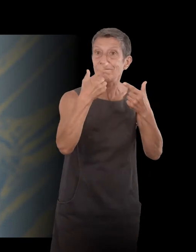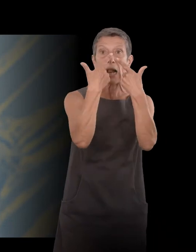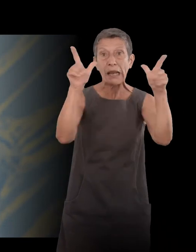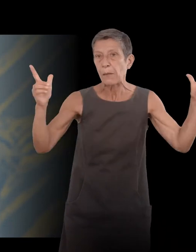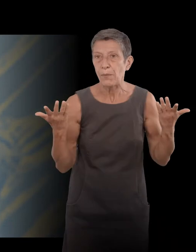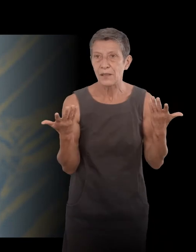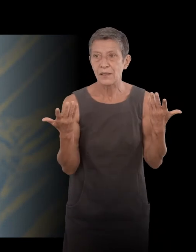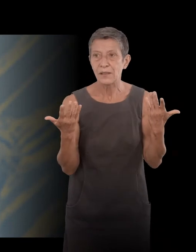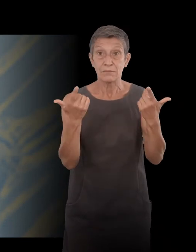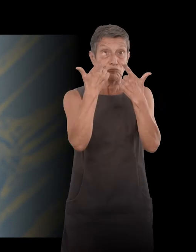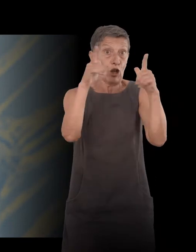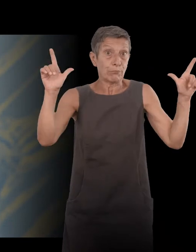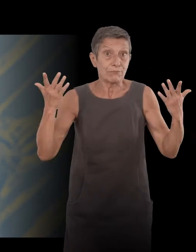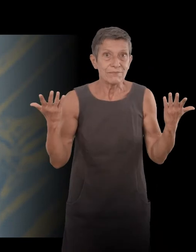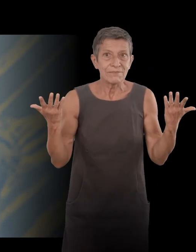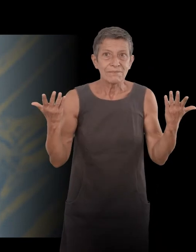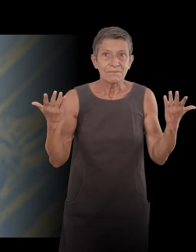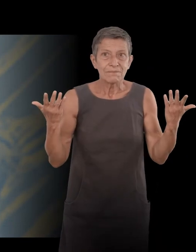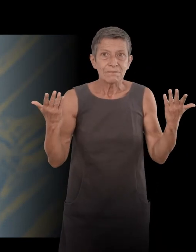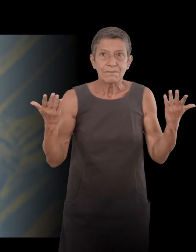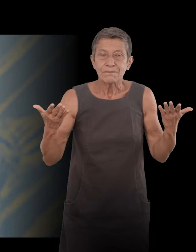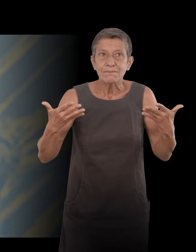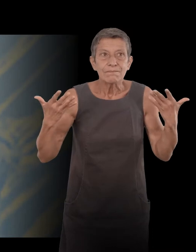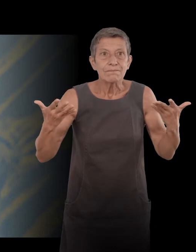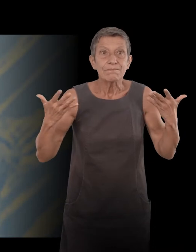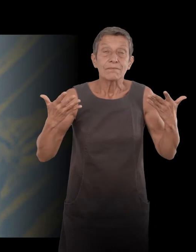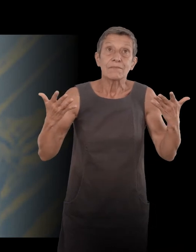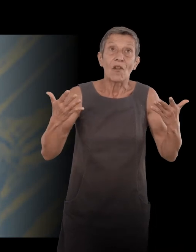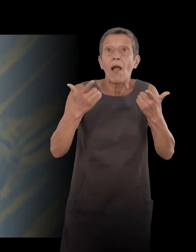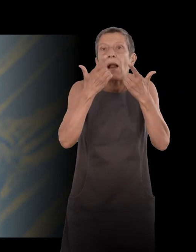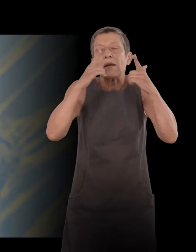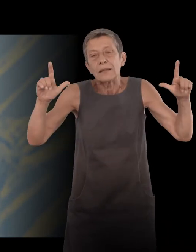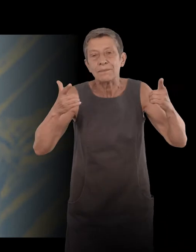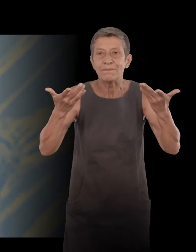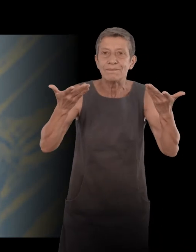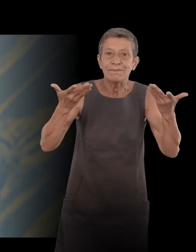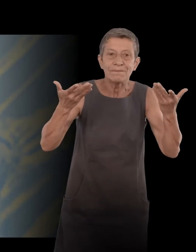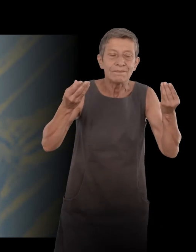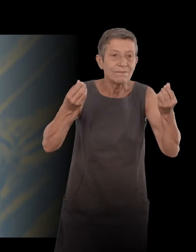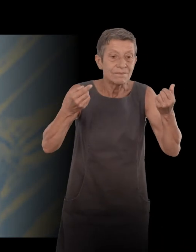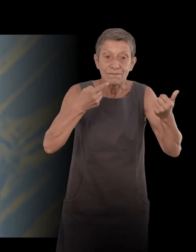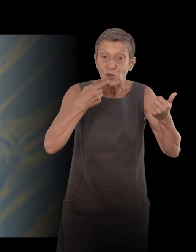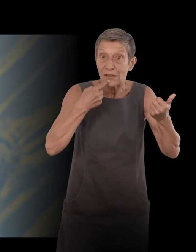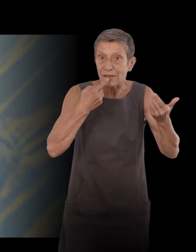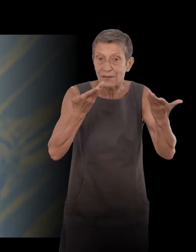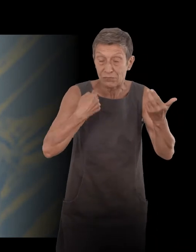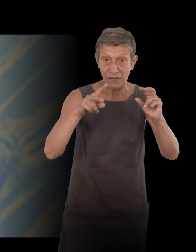us tell things a little closer. And